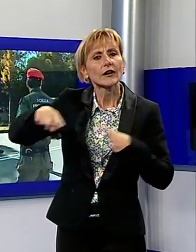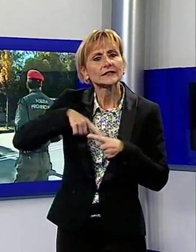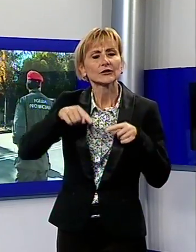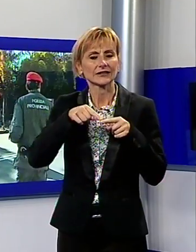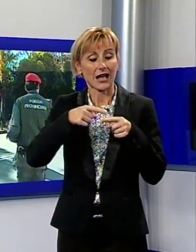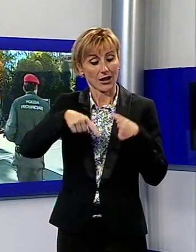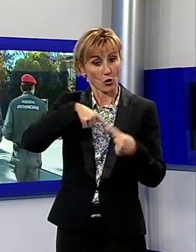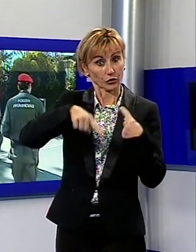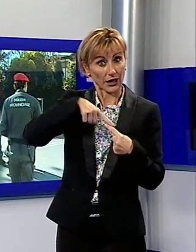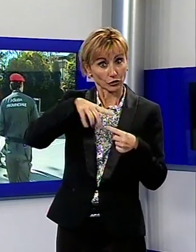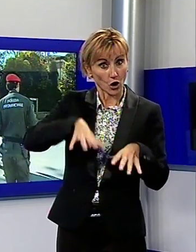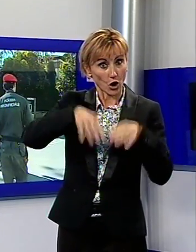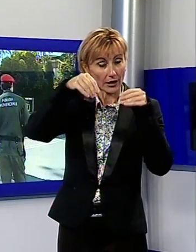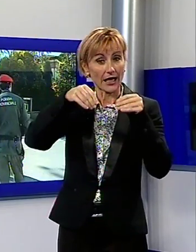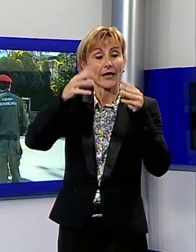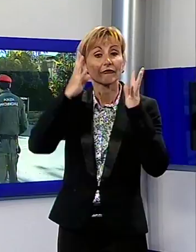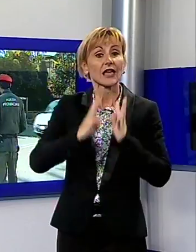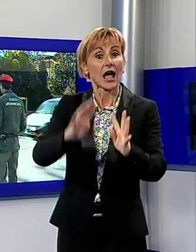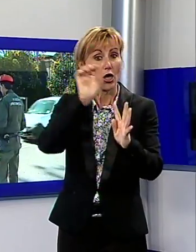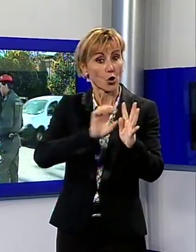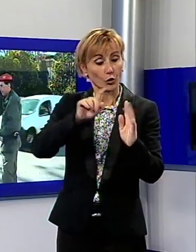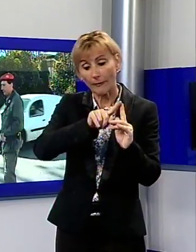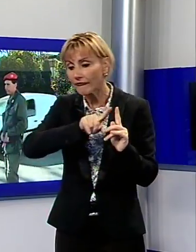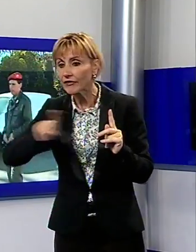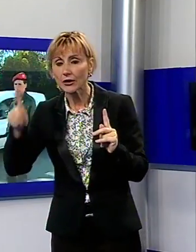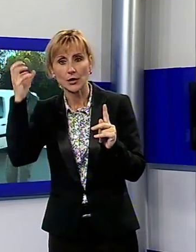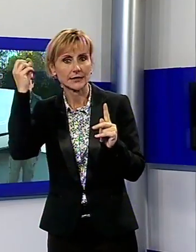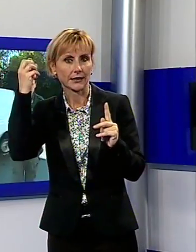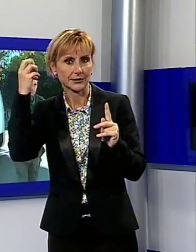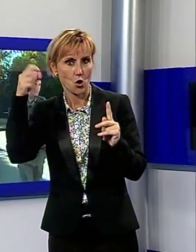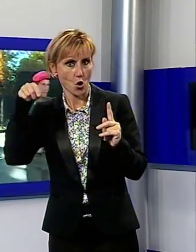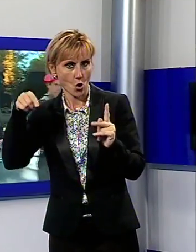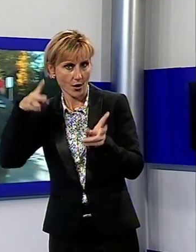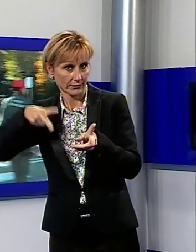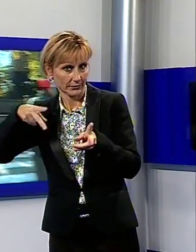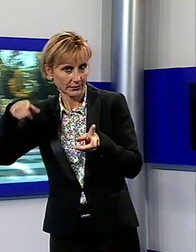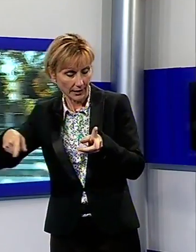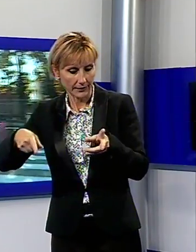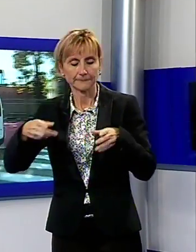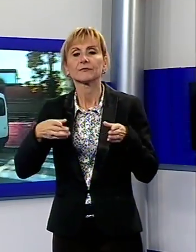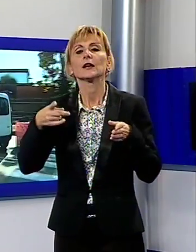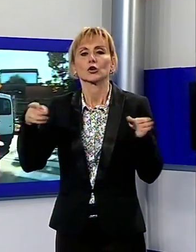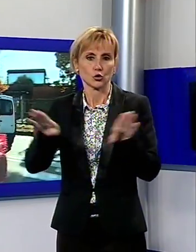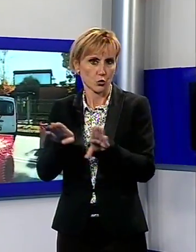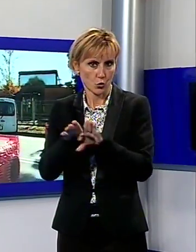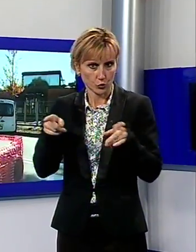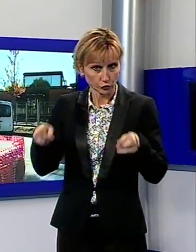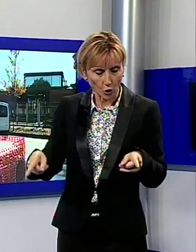rotatoria all'inizio di Viale Europa e la stazione ferroviaria per garantire la sicurezza dei pedoni che arrivano in centro dalla stazione.